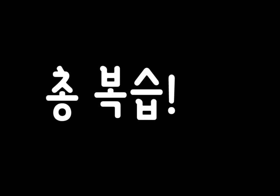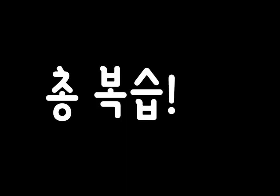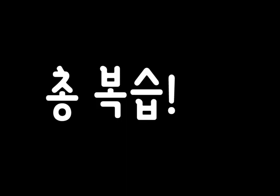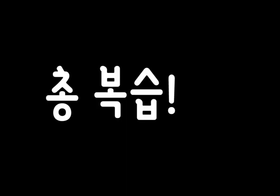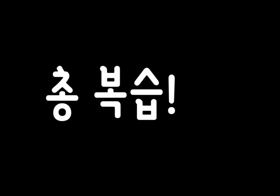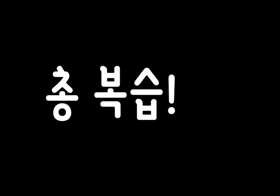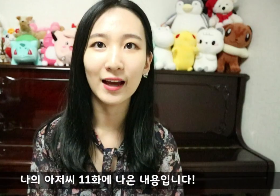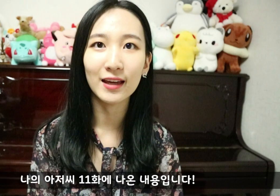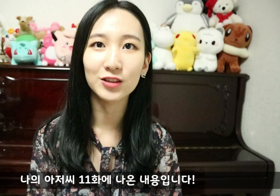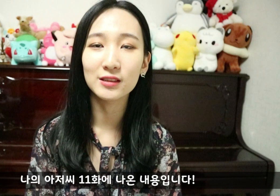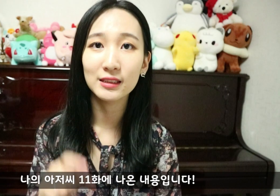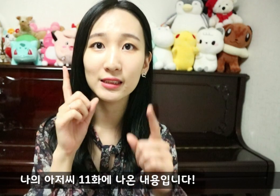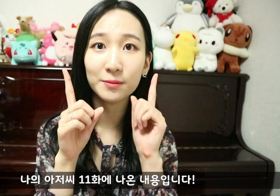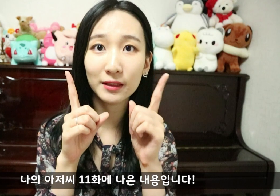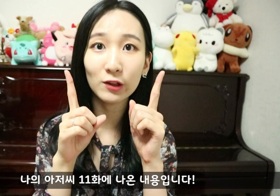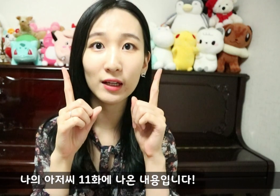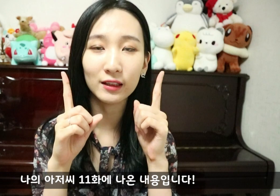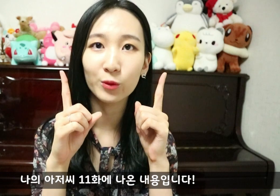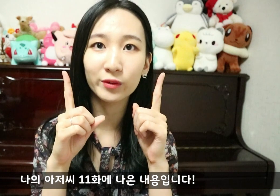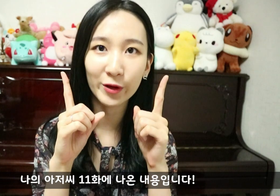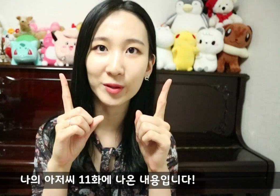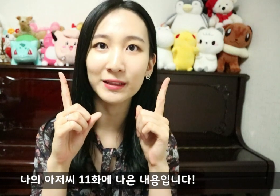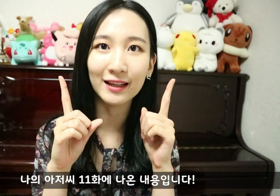나의 아저씨 11화에 나온 내용입니다